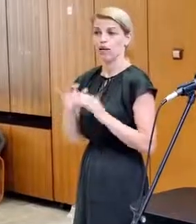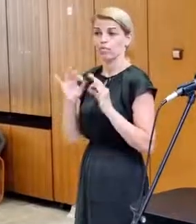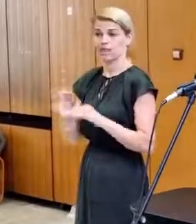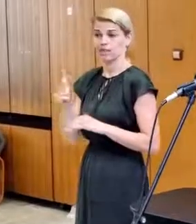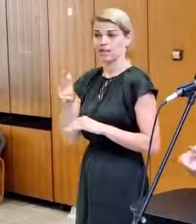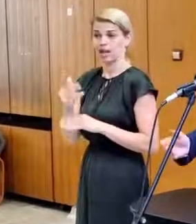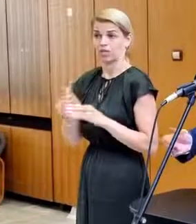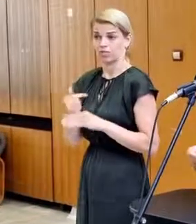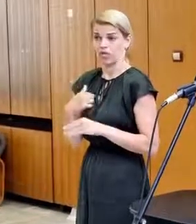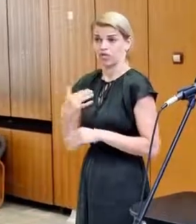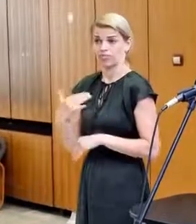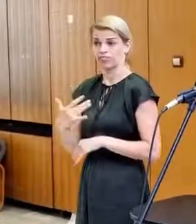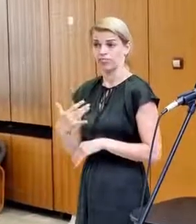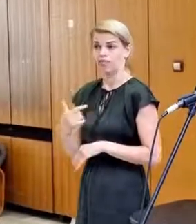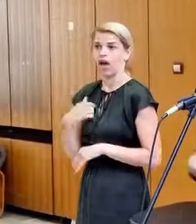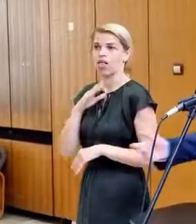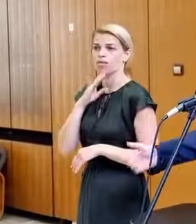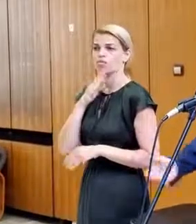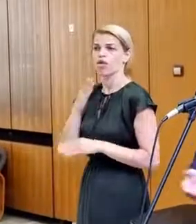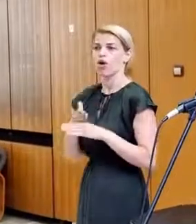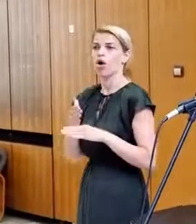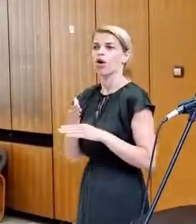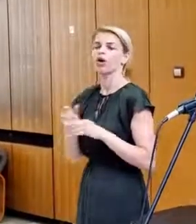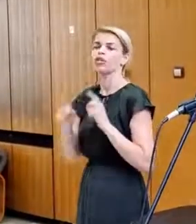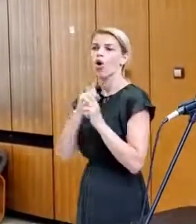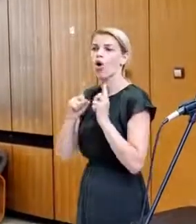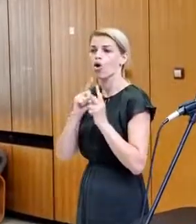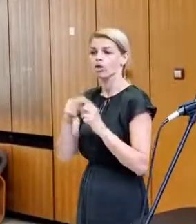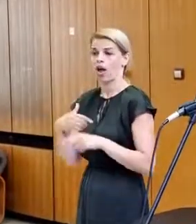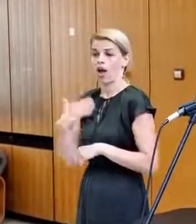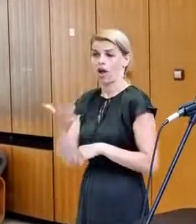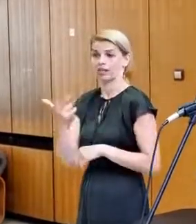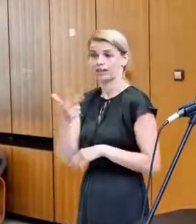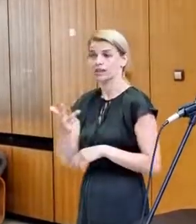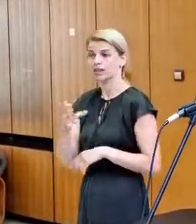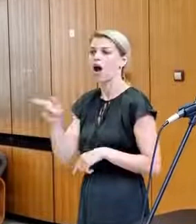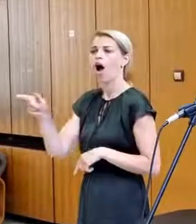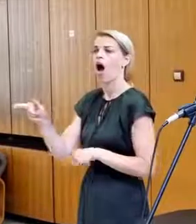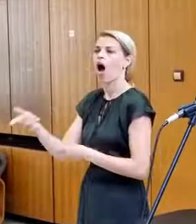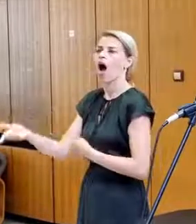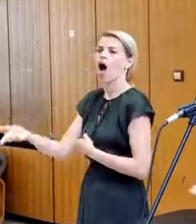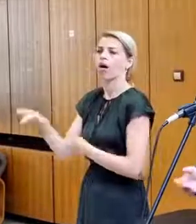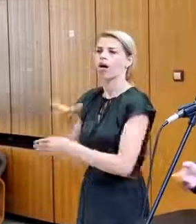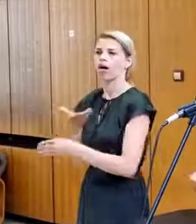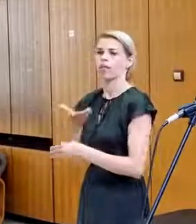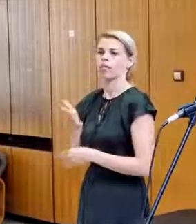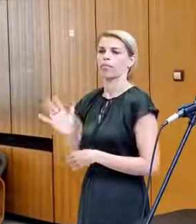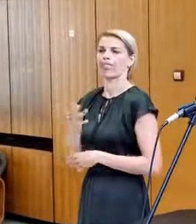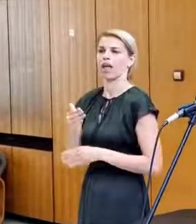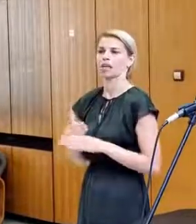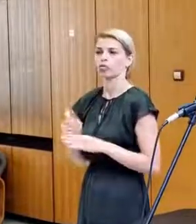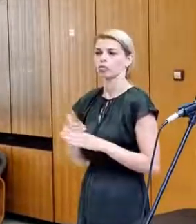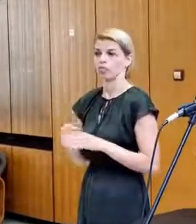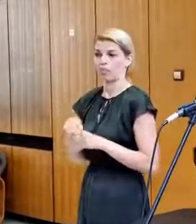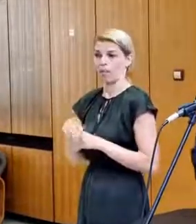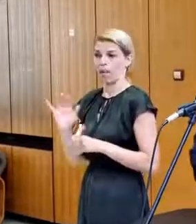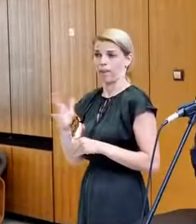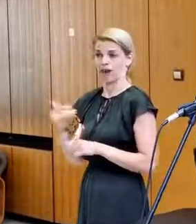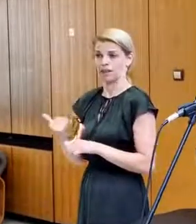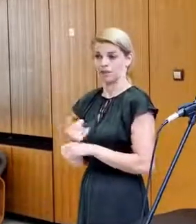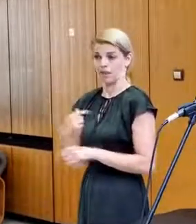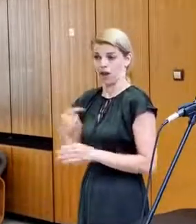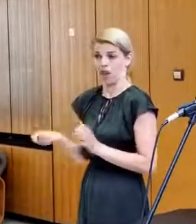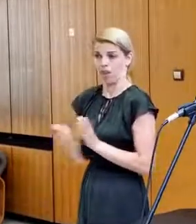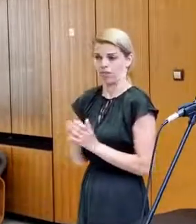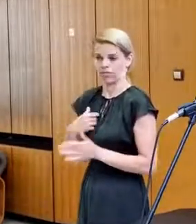ktorými disponujeme, tak sa nemôžeme dohodnúť, že dáme 30 a zoberieme za to 15. Lebo to znamená, že 15 by sme museli dokúpiť a na to jednoho neváme peniaze. Ďakujem. srejšie,